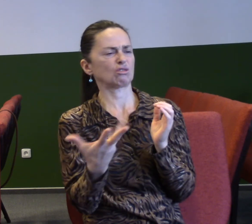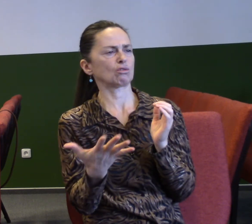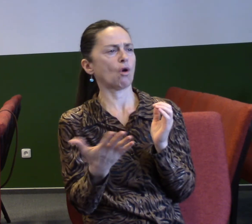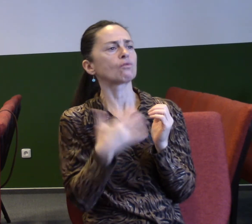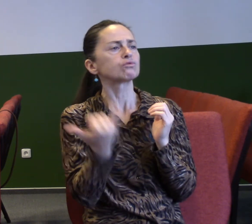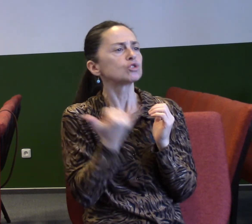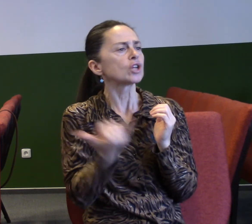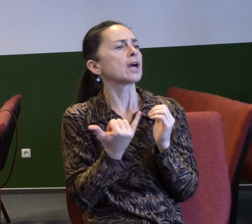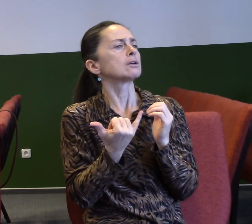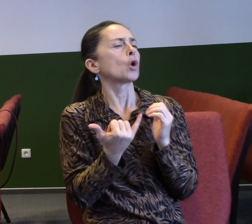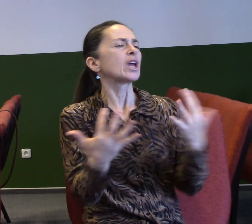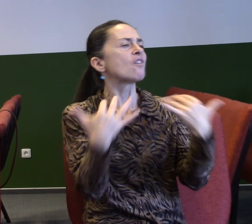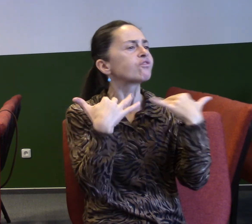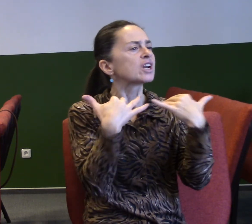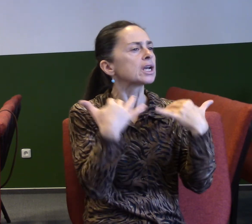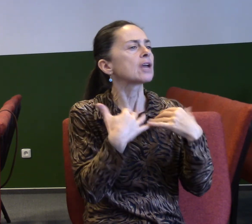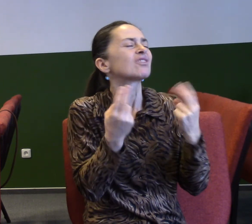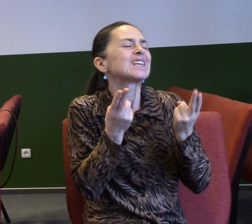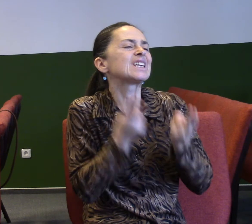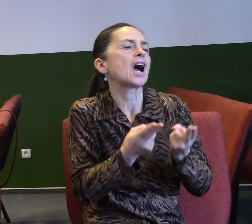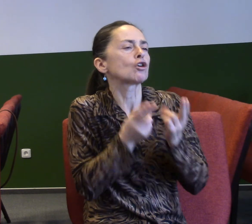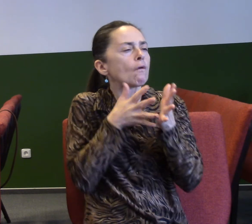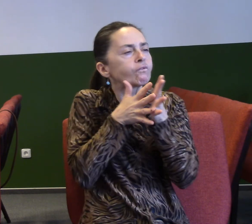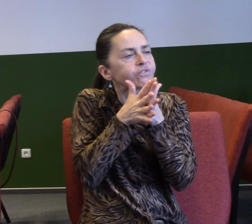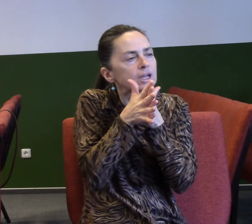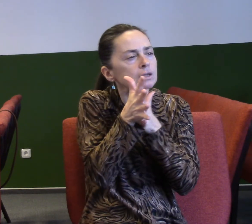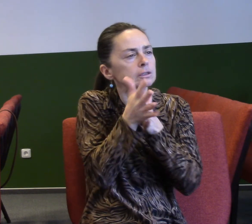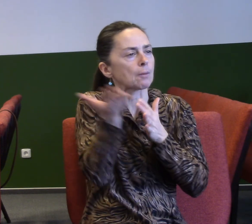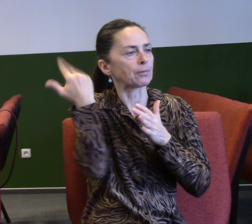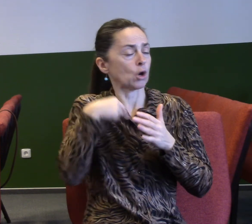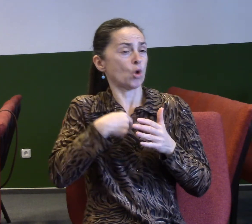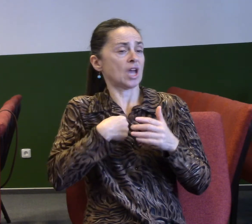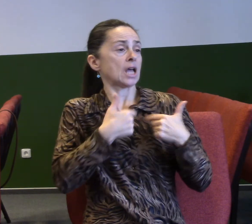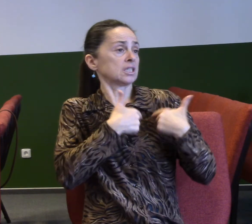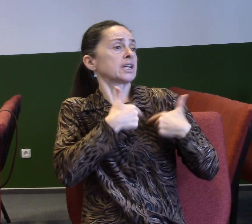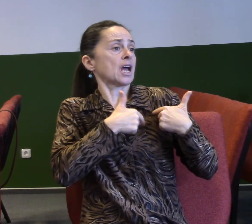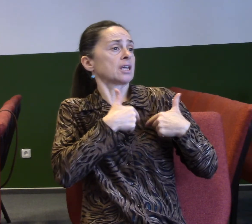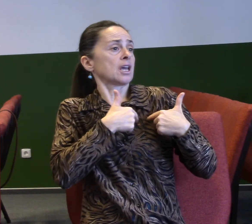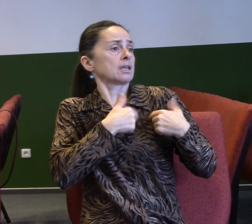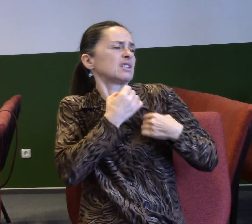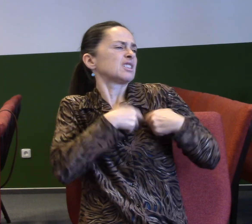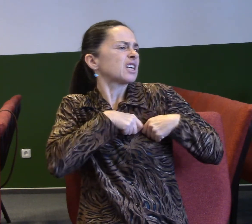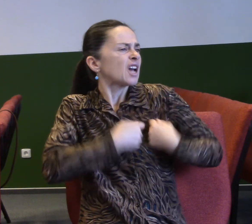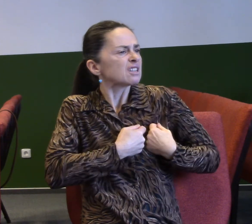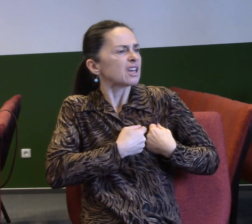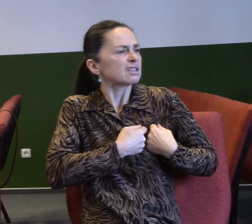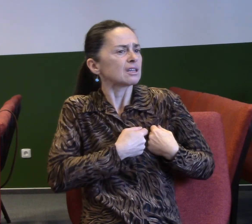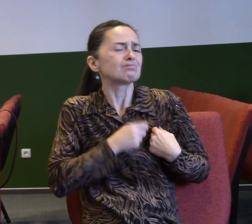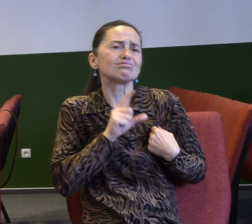kolem mě dějí. Protože já jsem prožil zranění, tak už opak cítím úplně ve všem. Znám lidi, kteří,